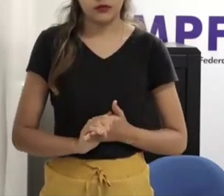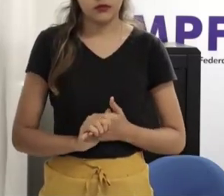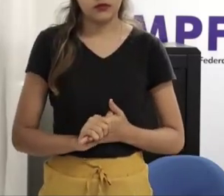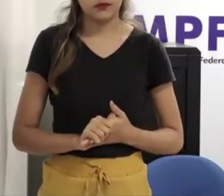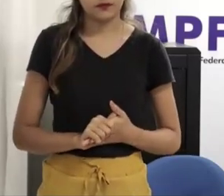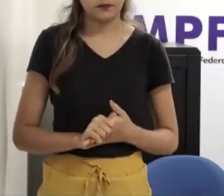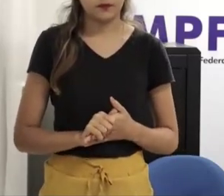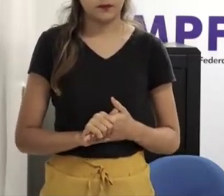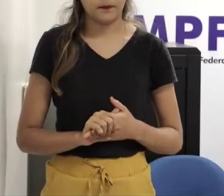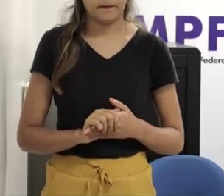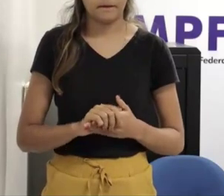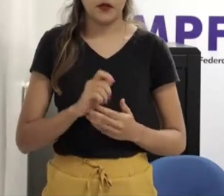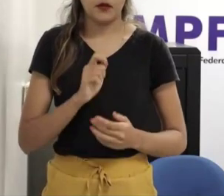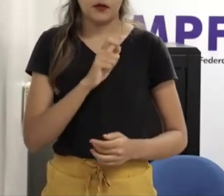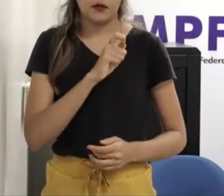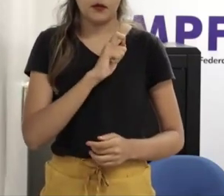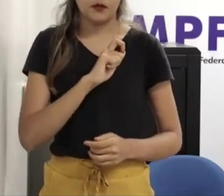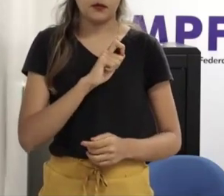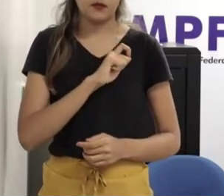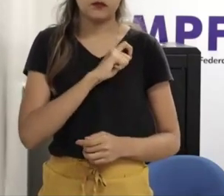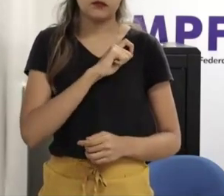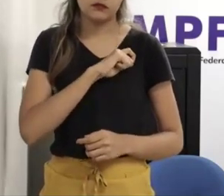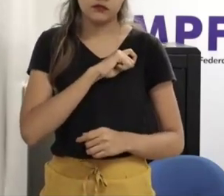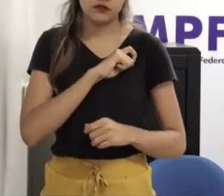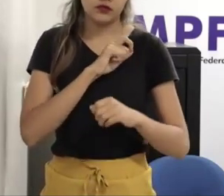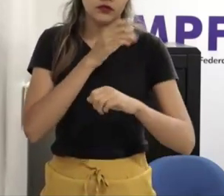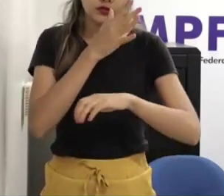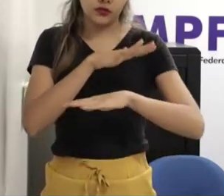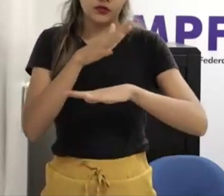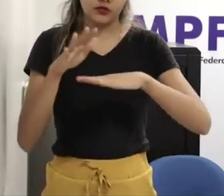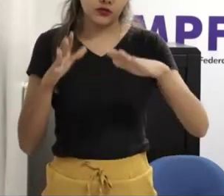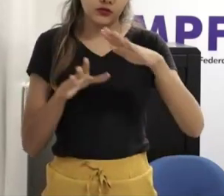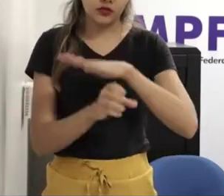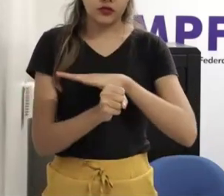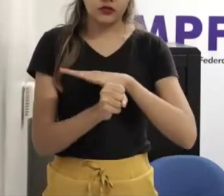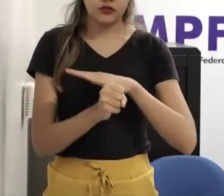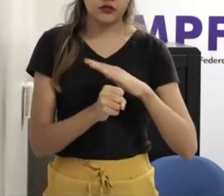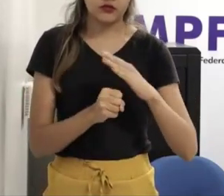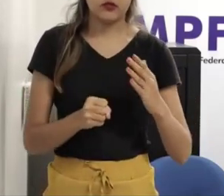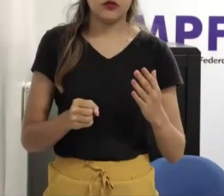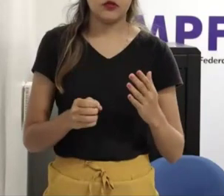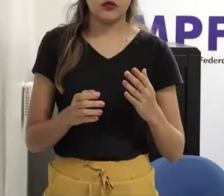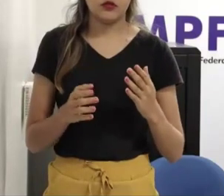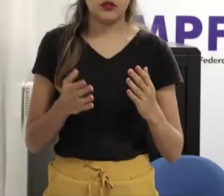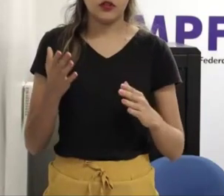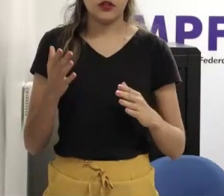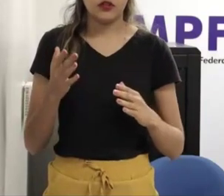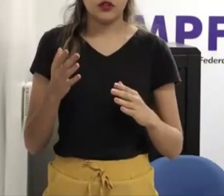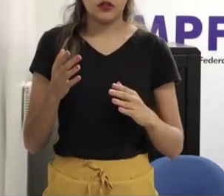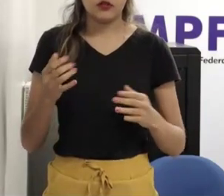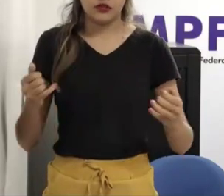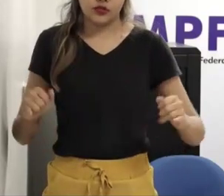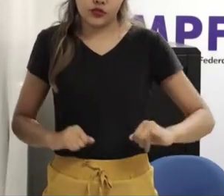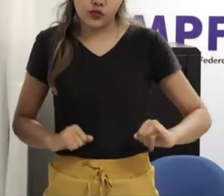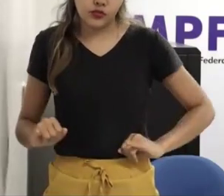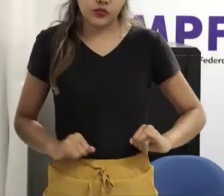estatísticas foi uma vítima na infância de abusos e o Edilson Rocha ele pergunta o